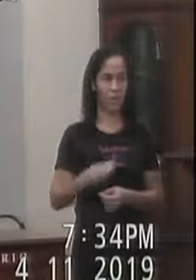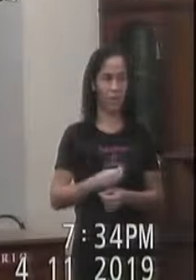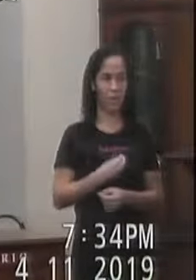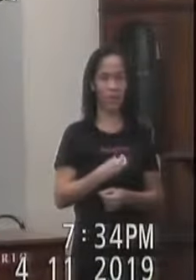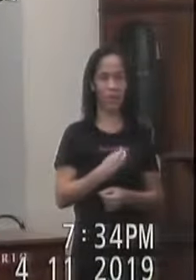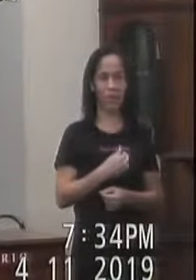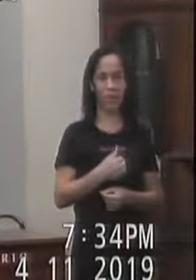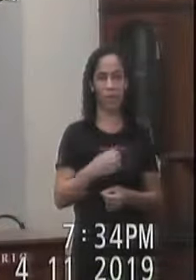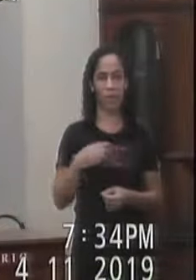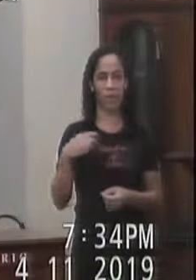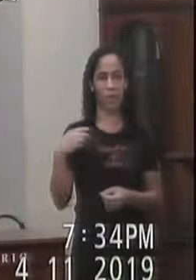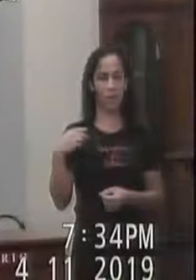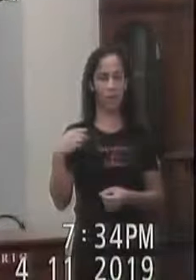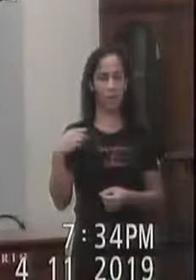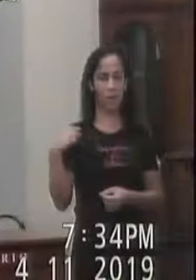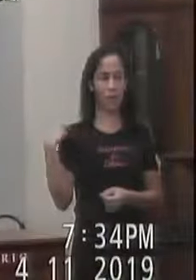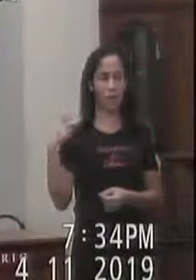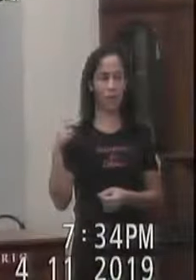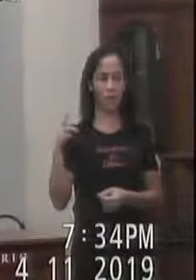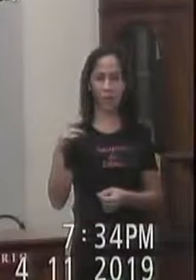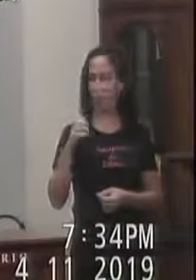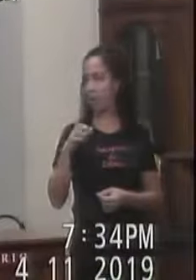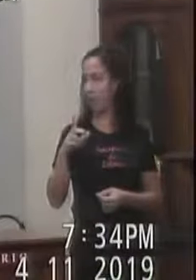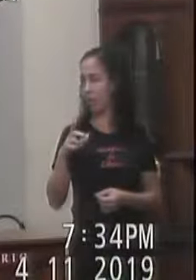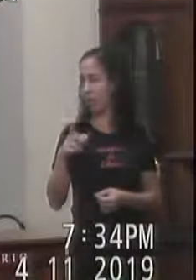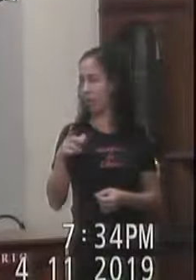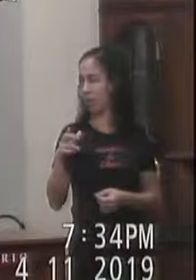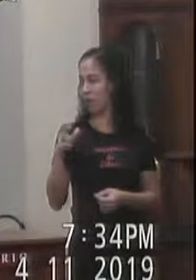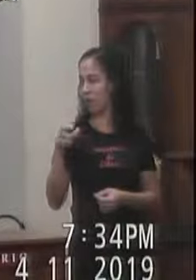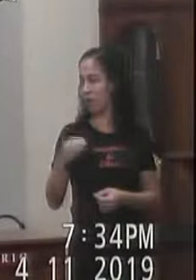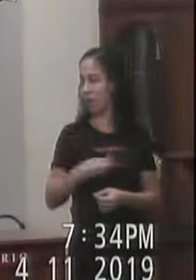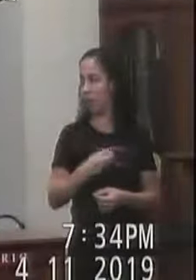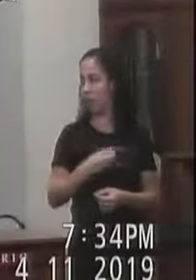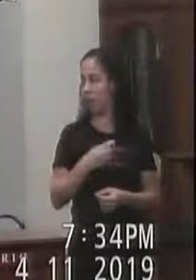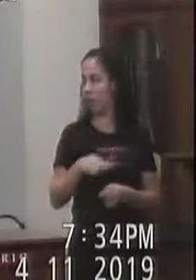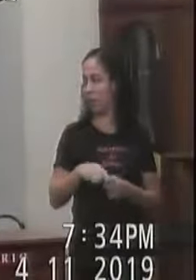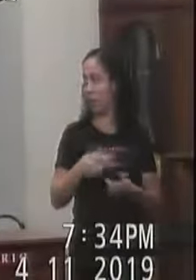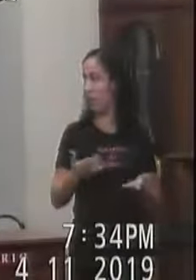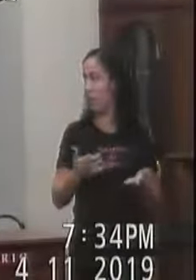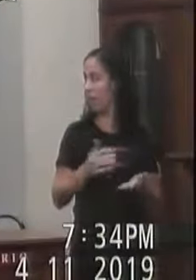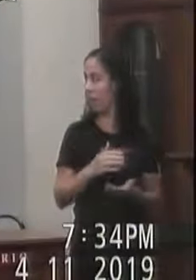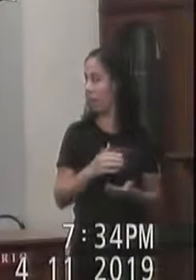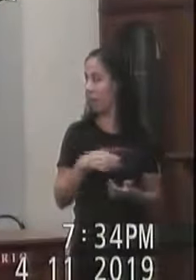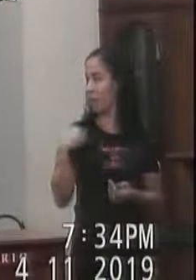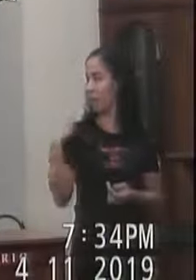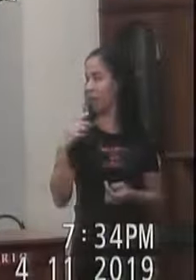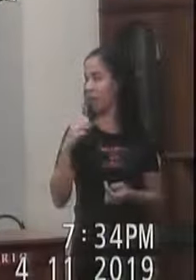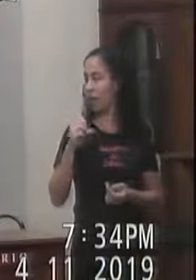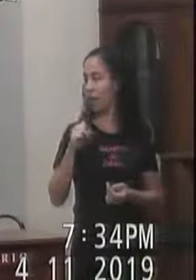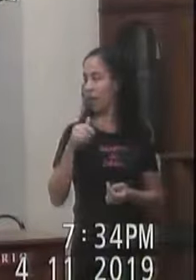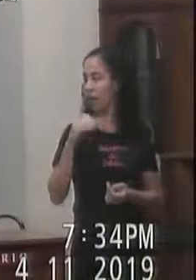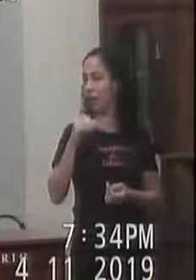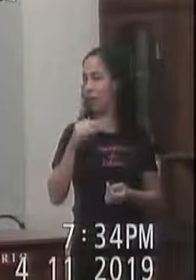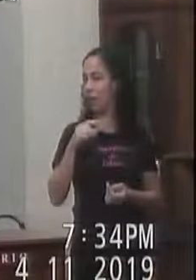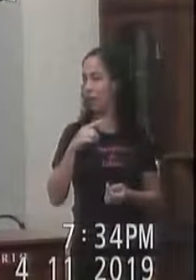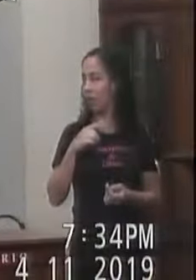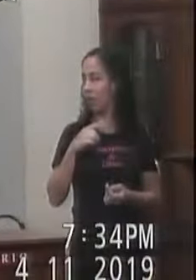Está na casa Vereador Rafael Está respondendo E saindo Da presidência Agora E vereador Saulo